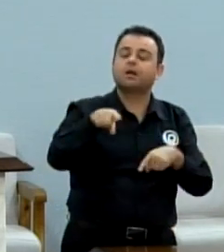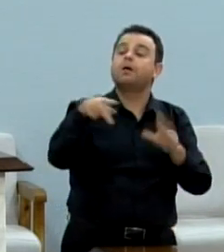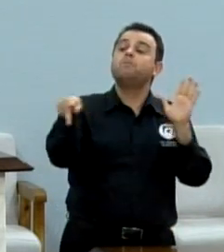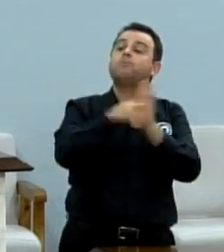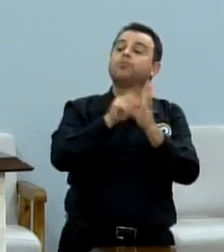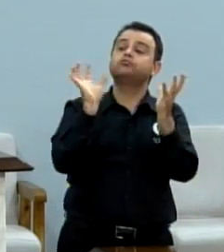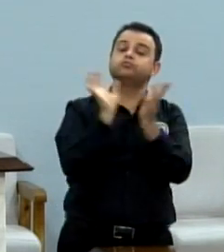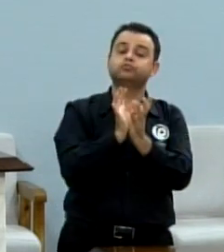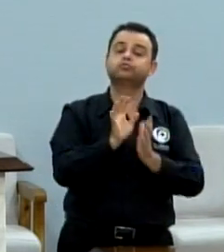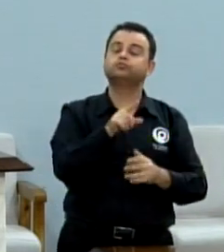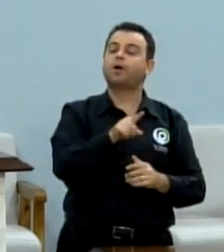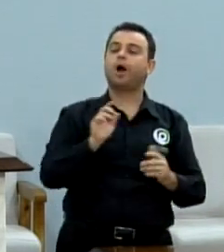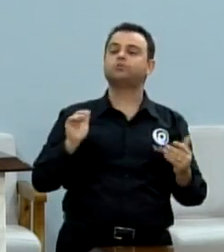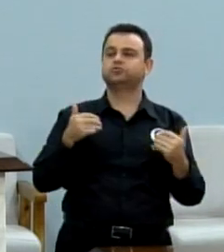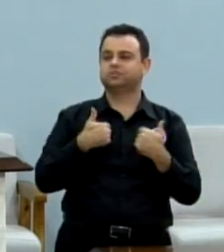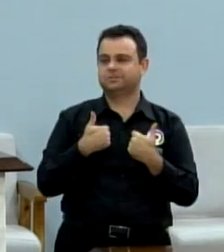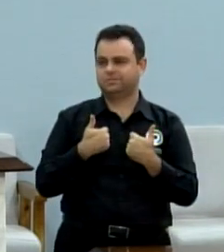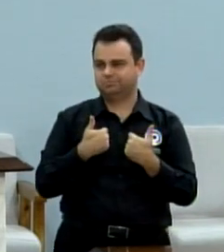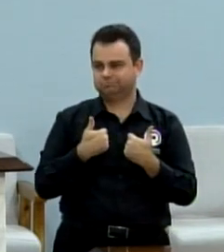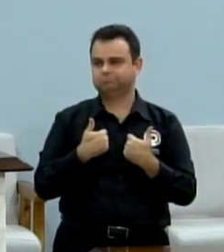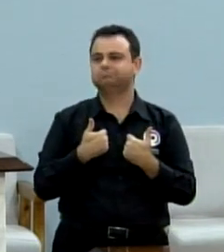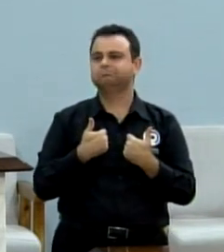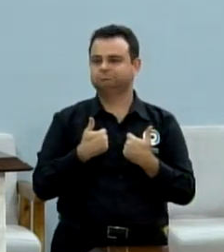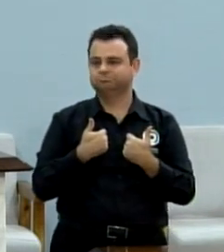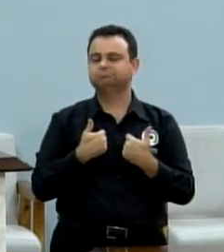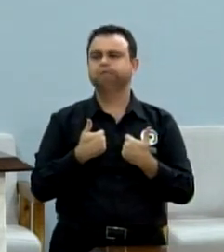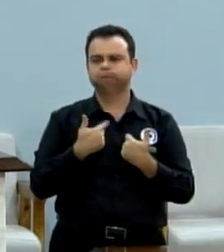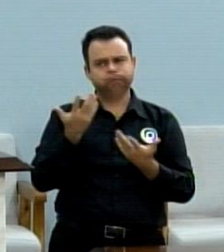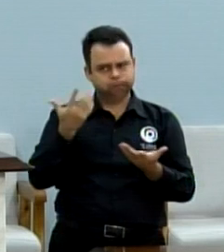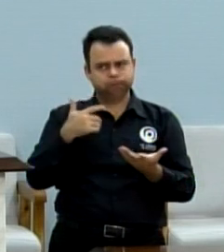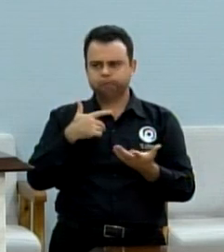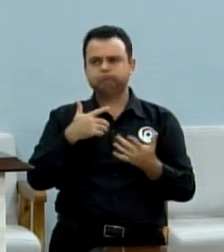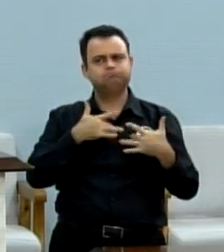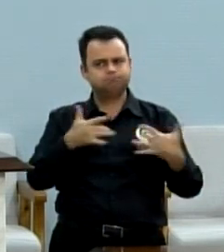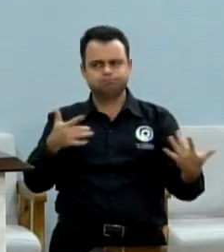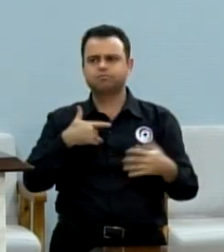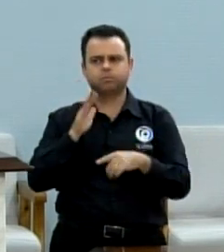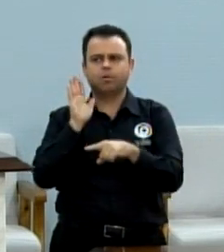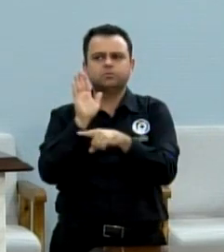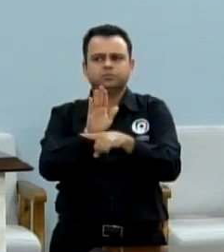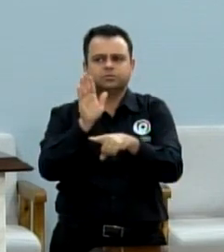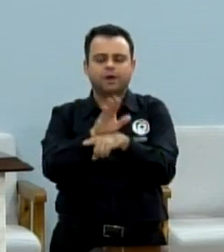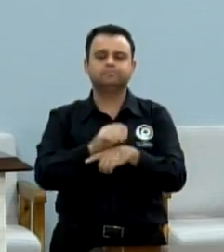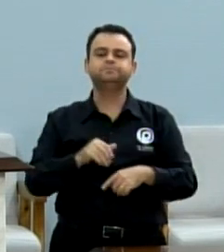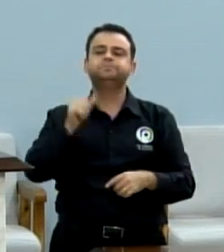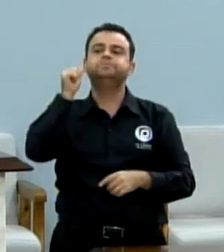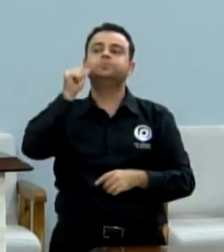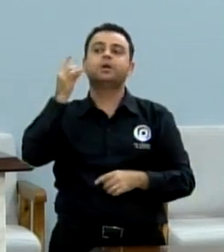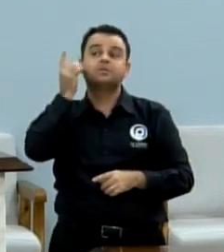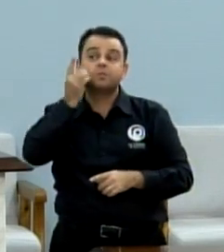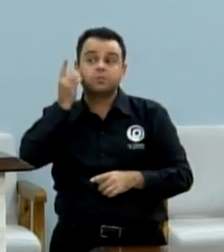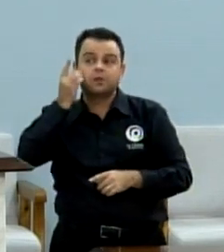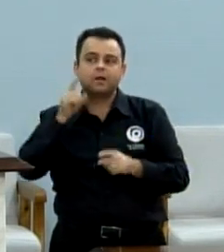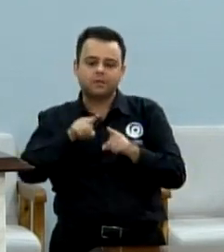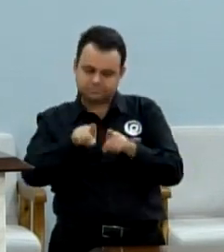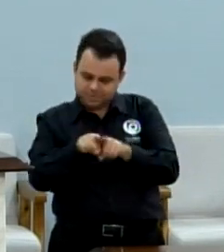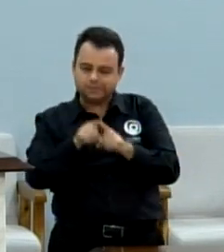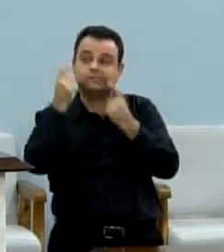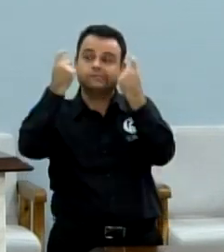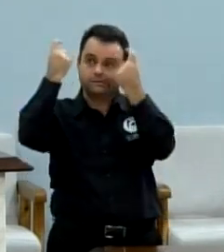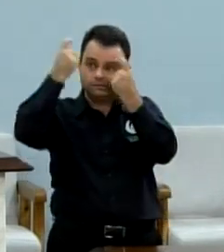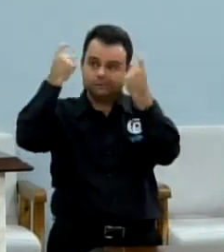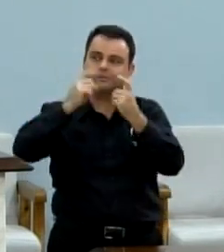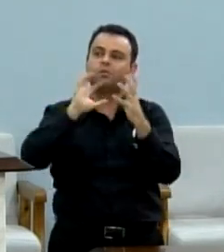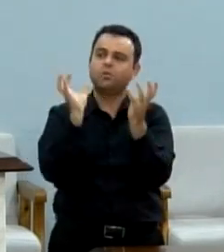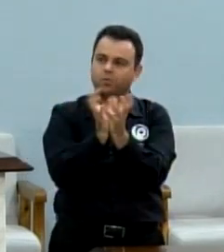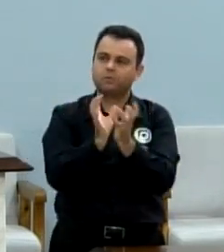autista. Eles sabem da minha ligação com a causa. A deputada Annalise Fernandes também é muito preocupada com a causa. Tivemos uma